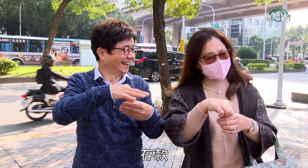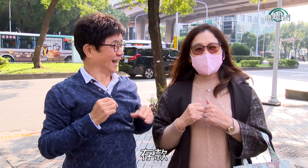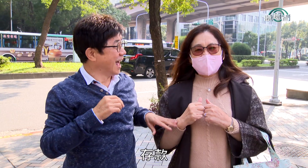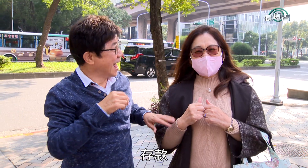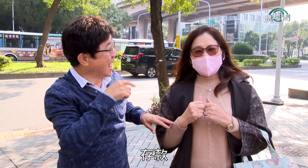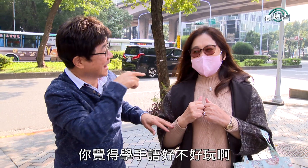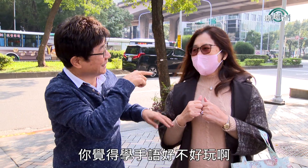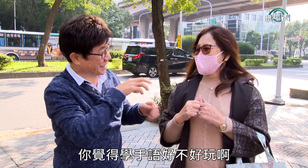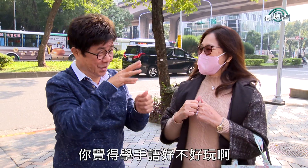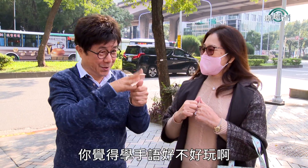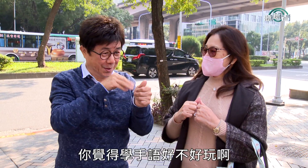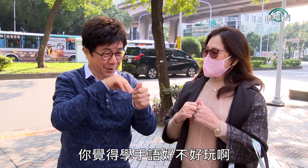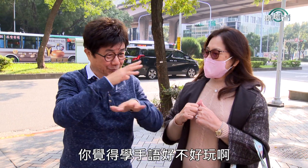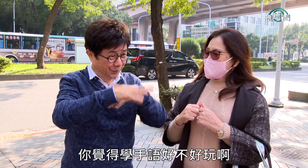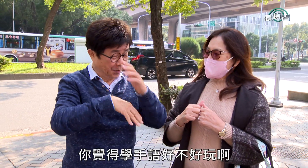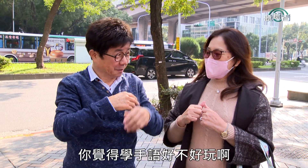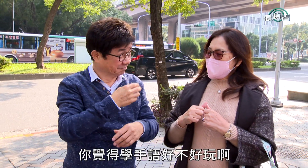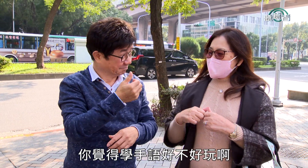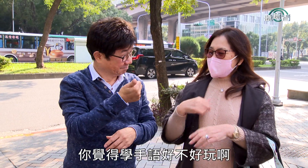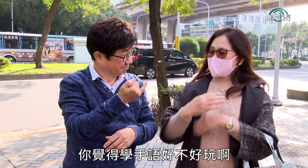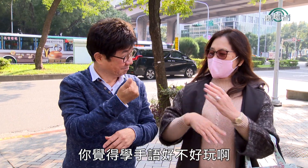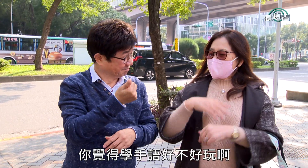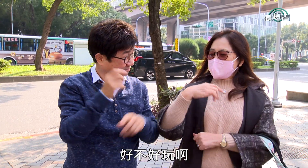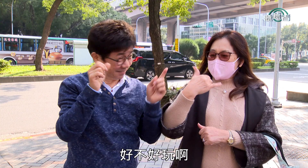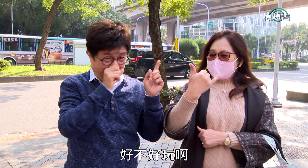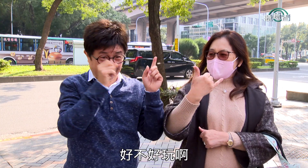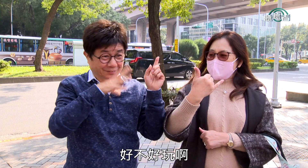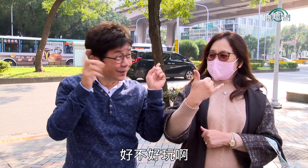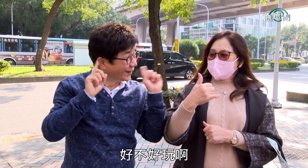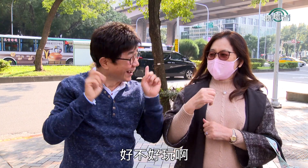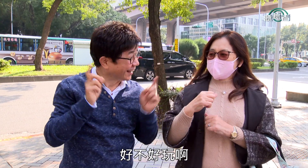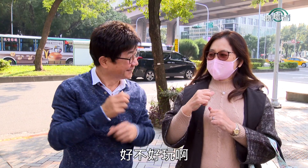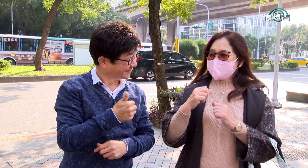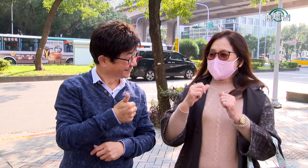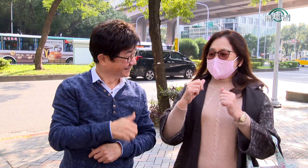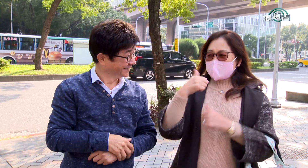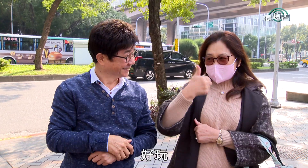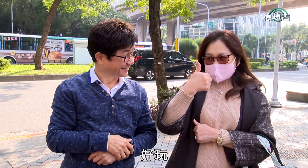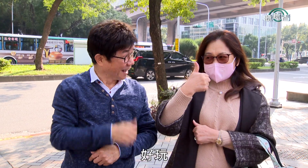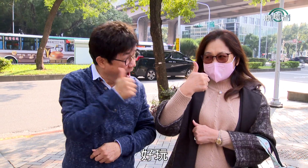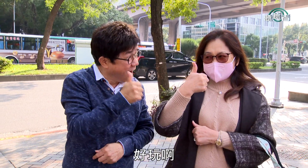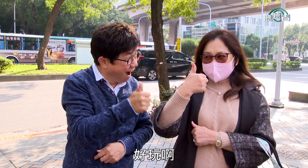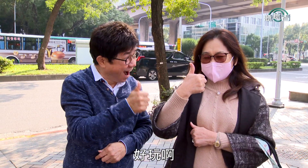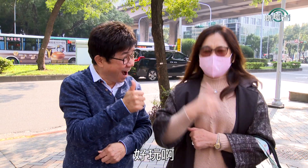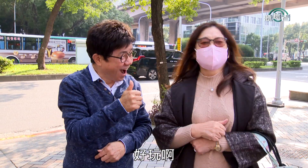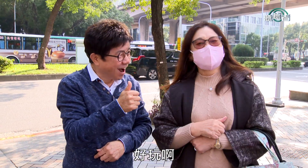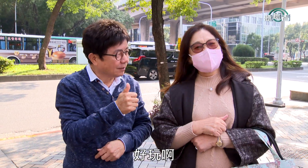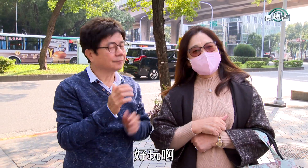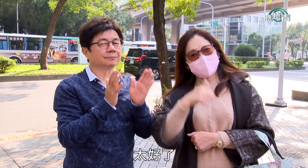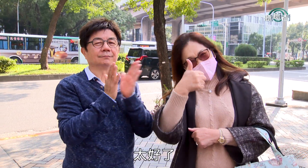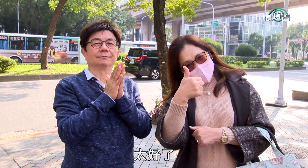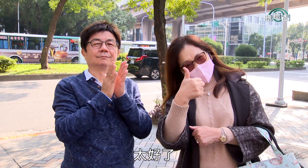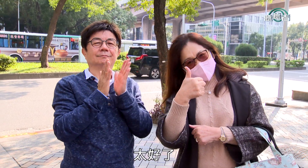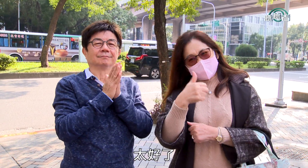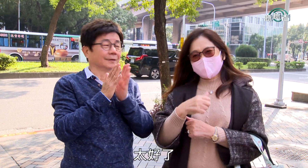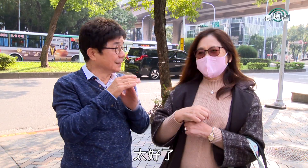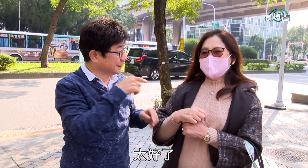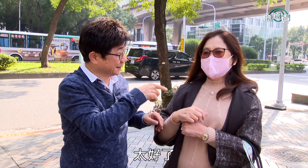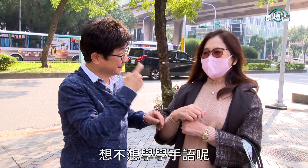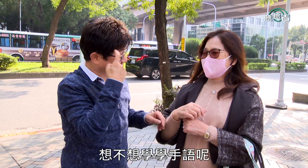你觉得学手语好不好玩呢好不好玩啊好玩好玩啊太好了想